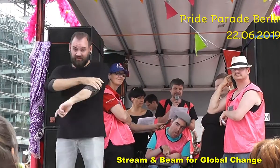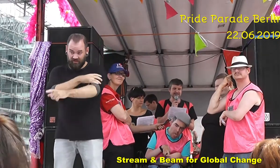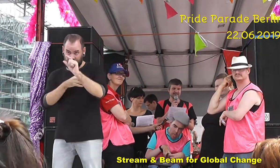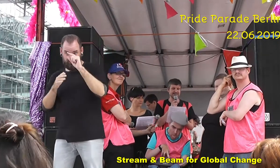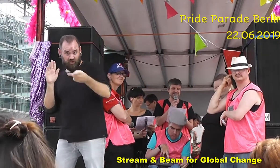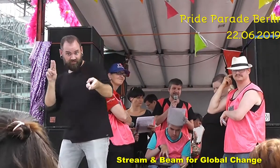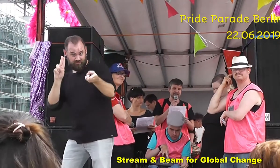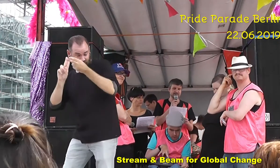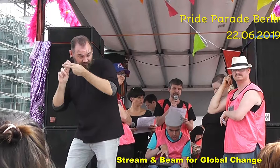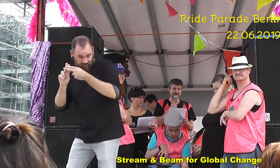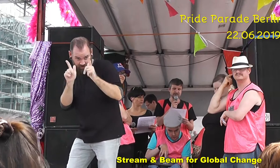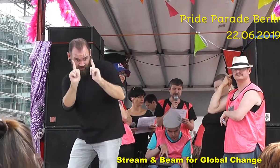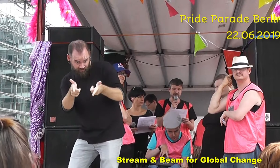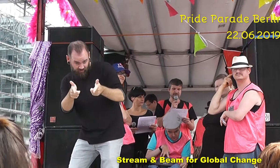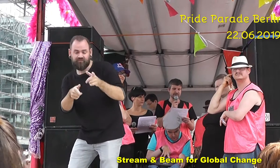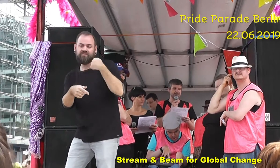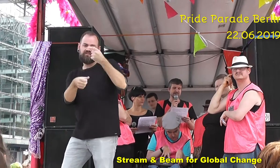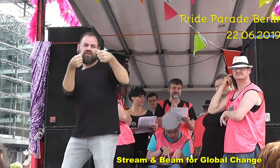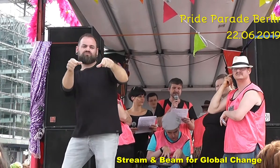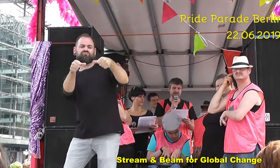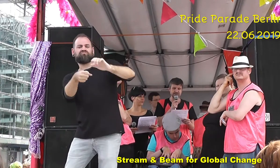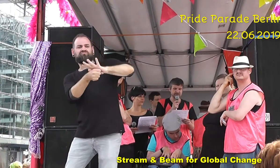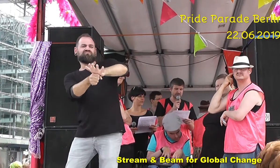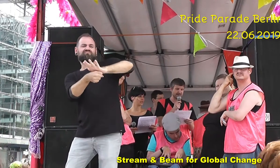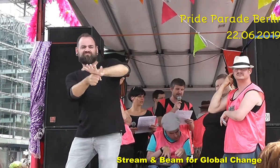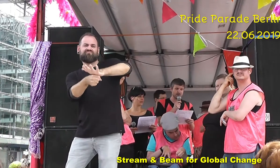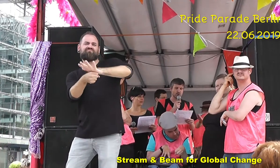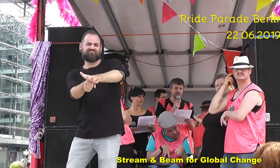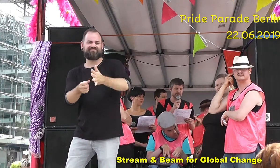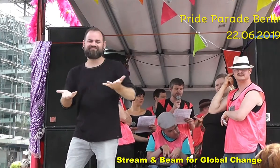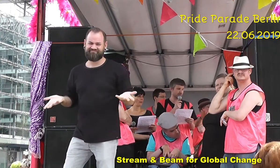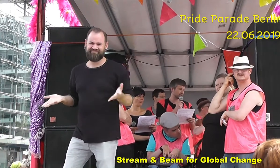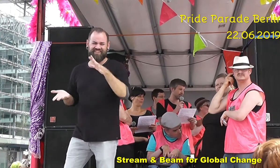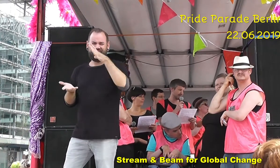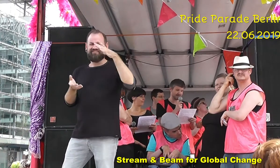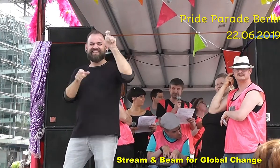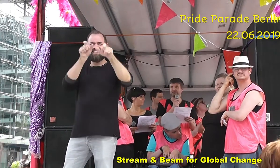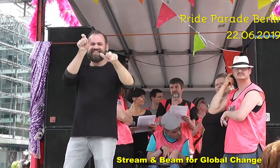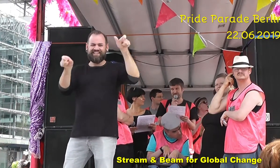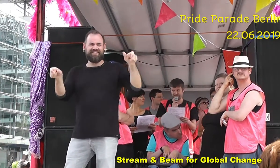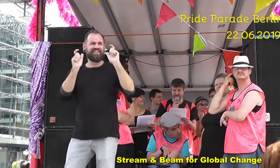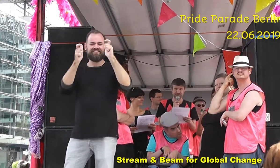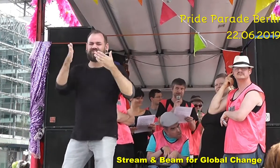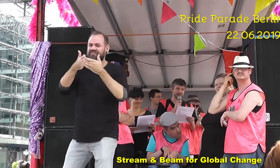Viele Hindernisse halten behinderte Menschen davon ab, in der Gesellschaft mitzumachen und sie mitzugestalten.